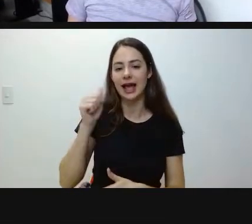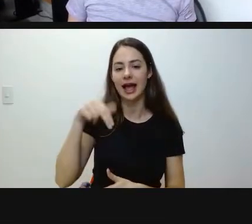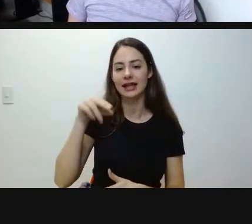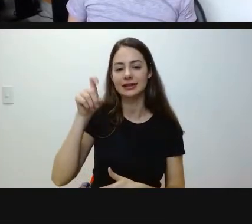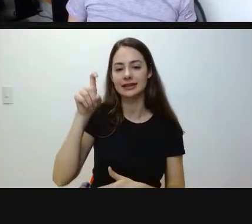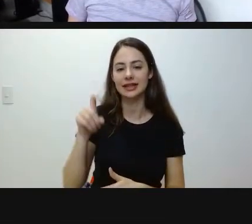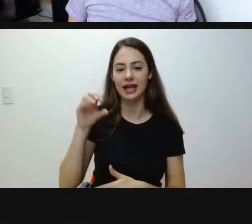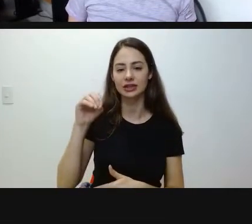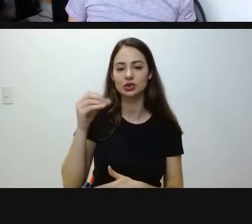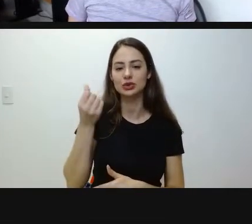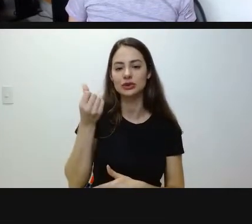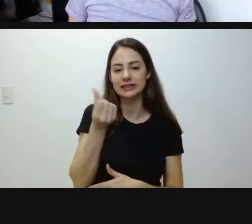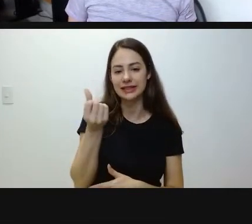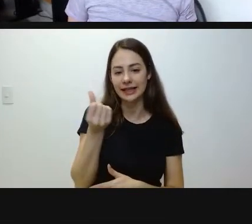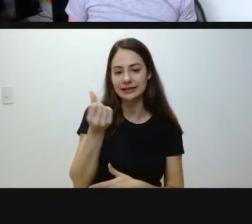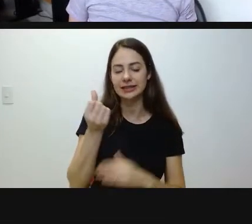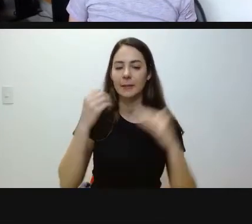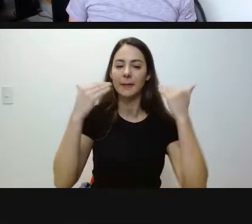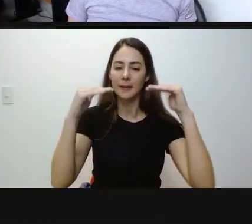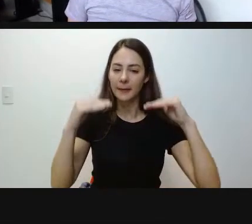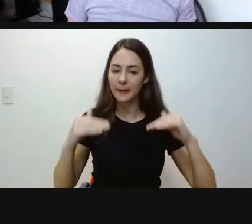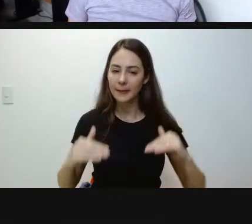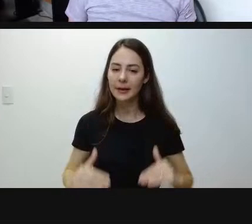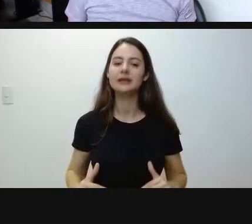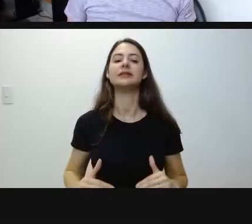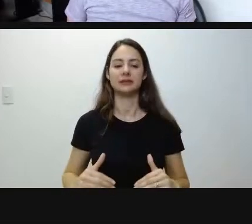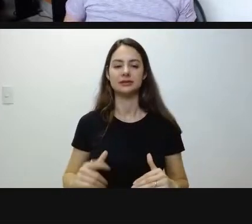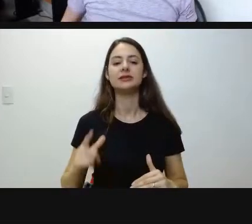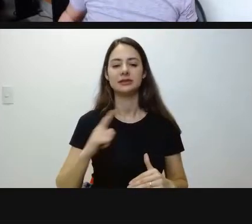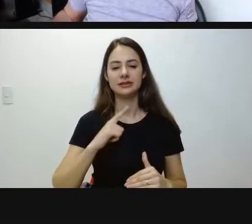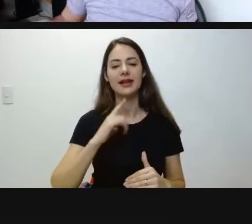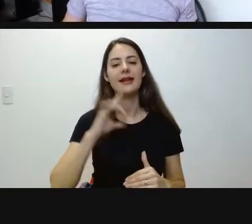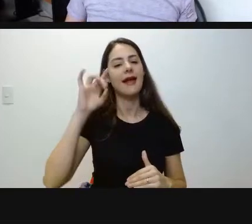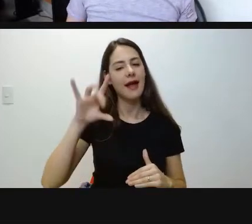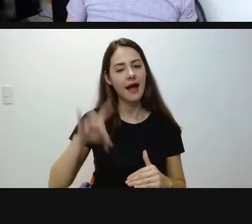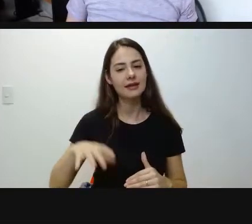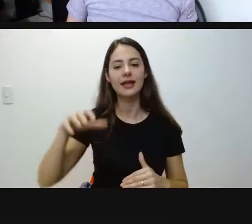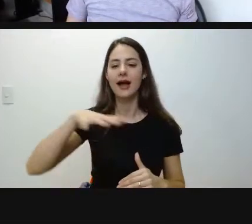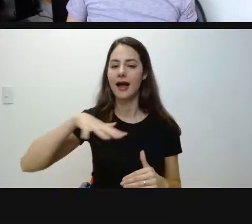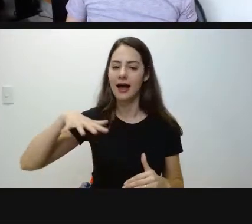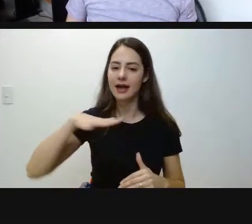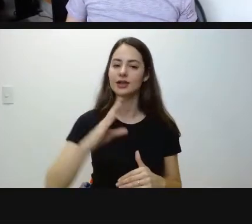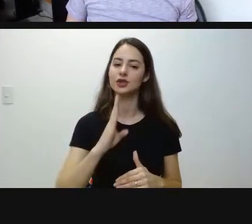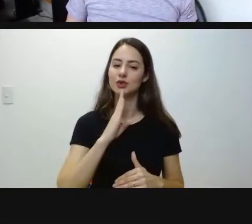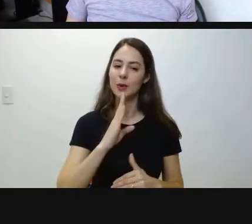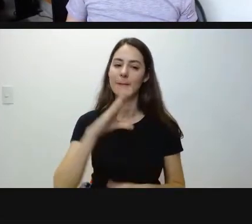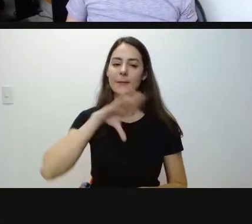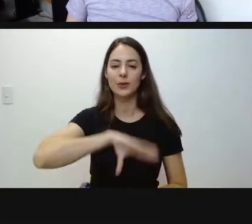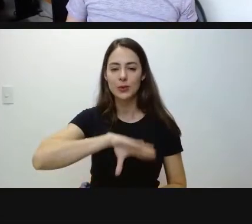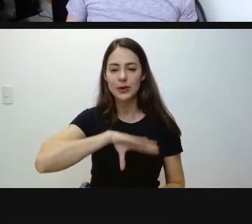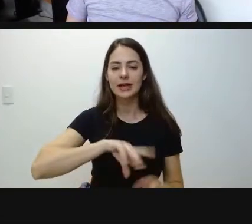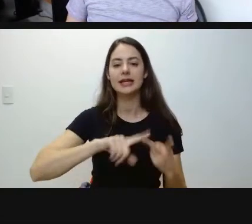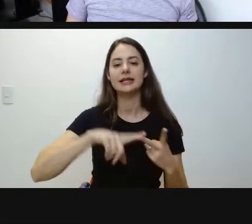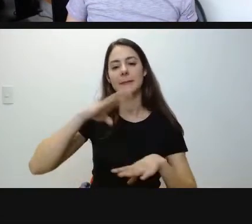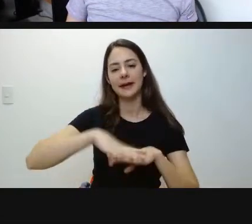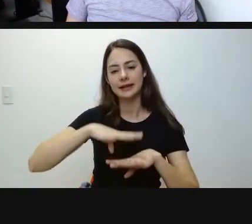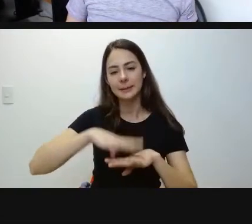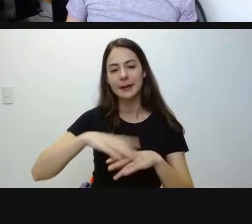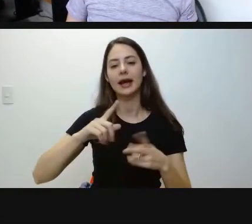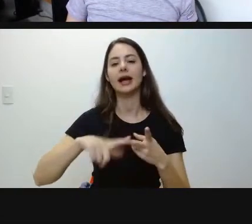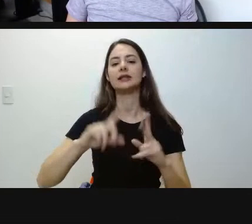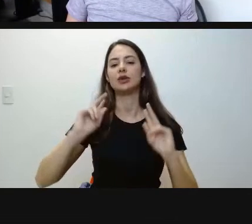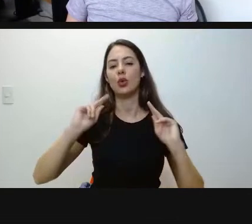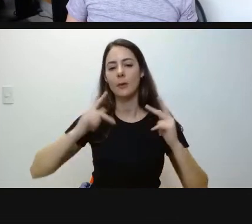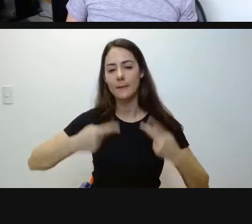matriz de referência para as avaliações de cada uma dessas áreas de conhecimento. Português, matemática, áreas de humanas